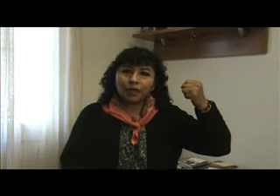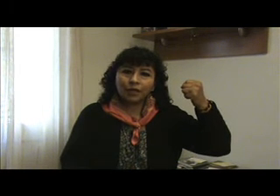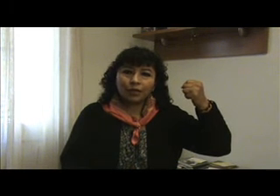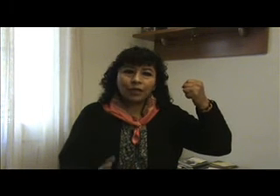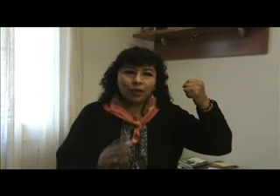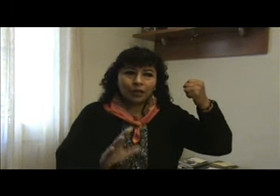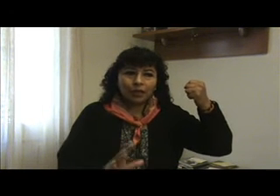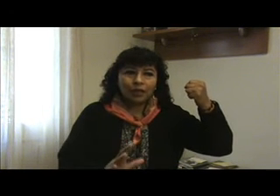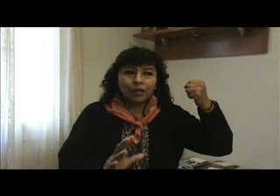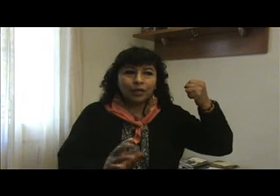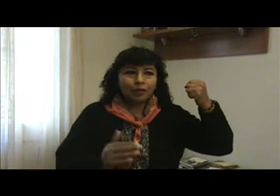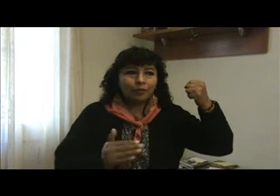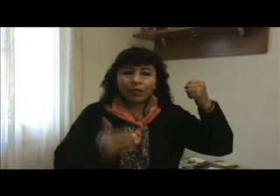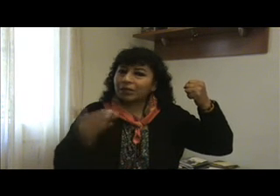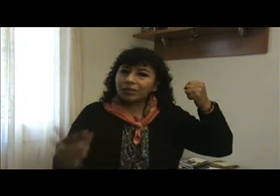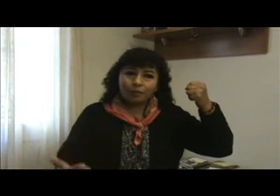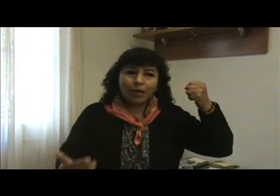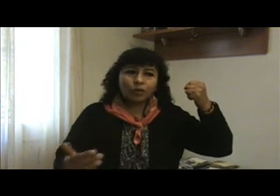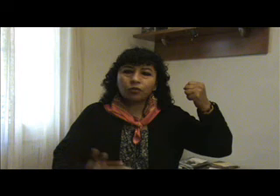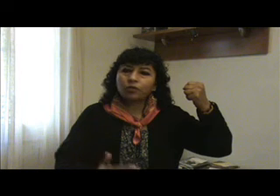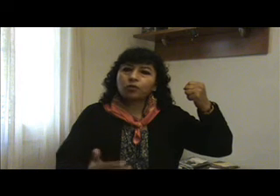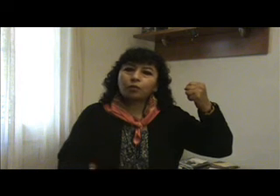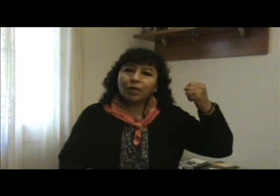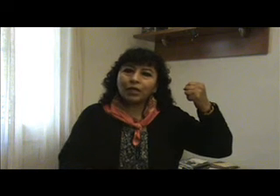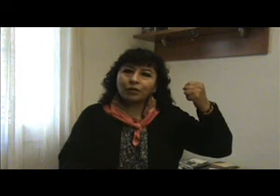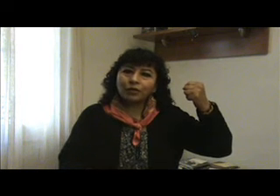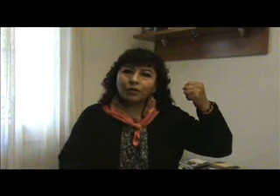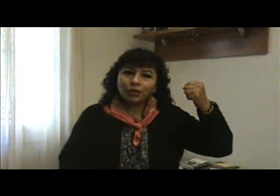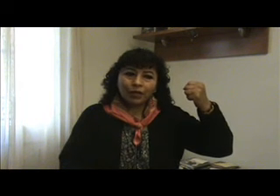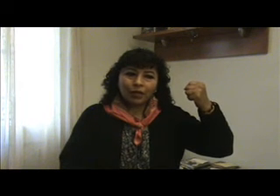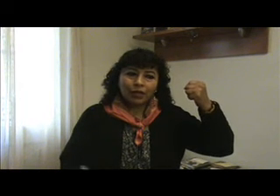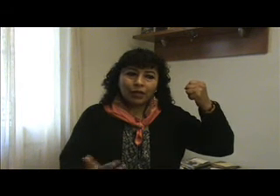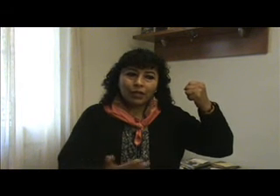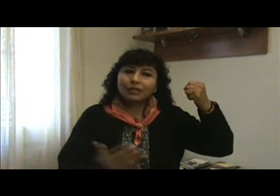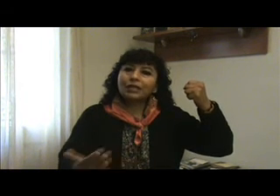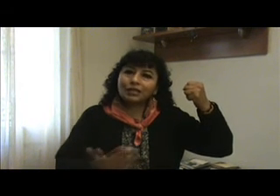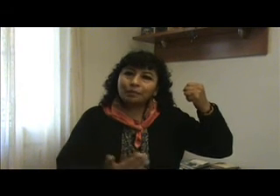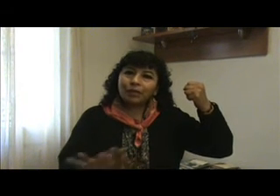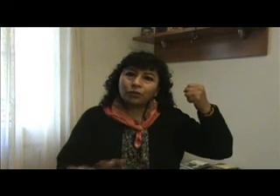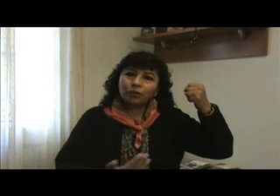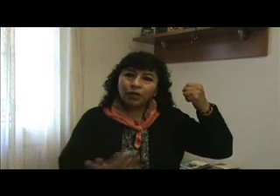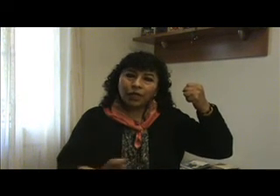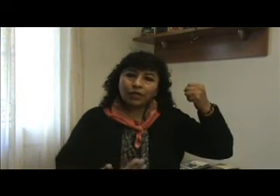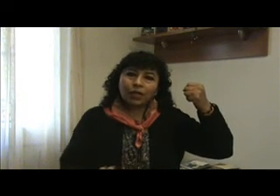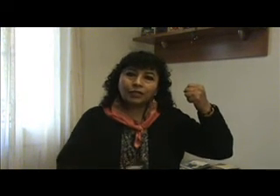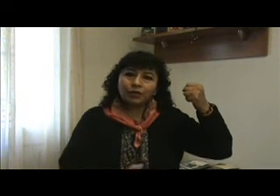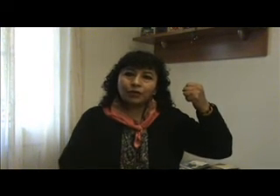Y participar con nuestros compañeros en ese respeto en la relación.